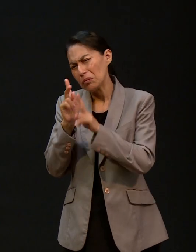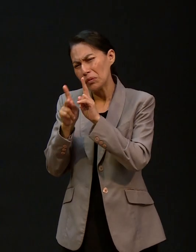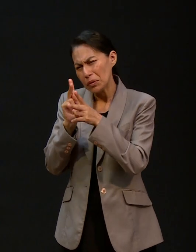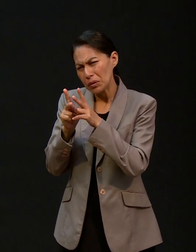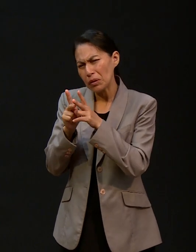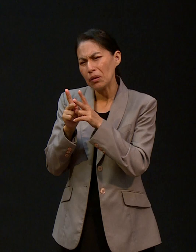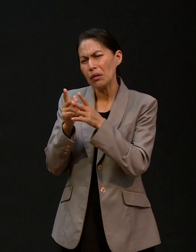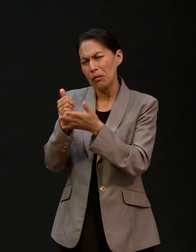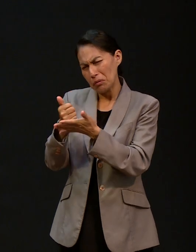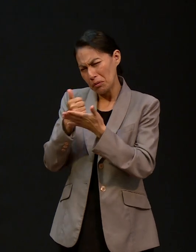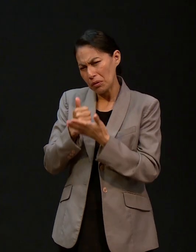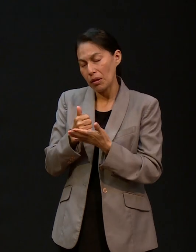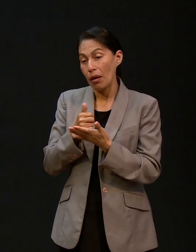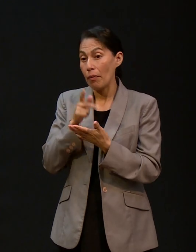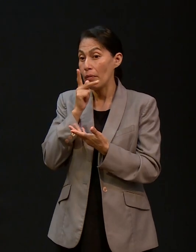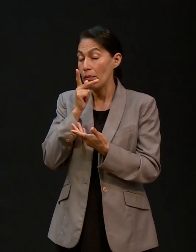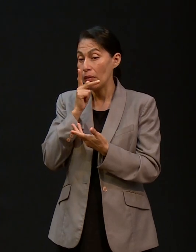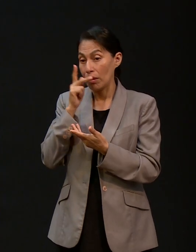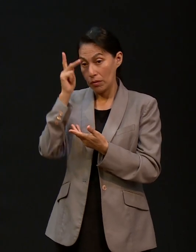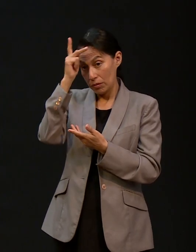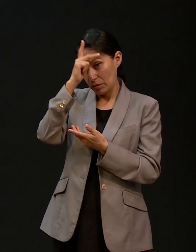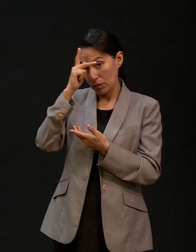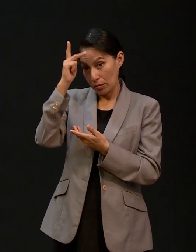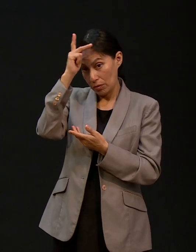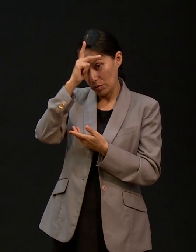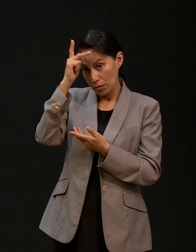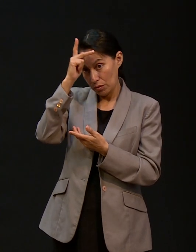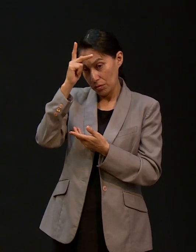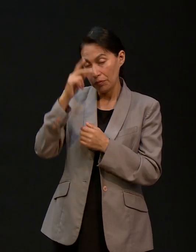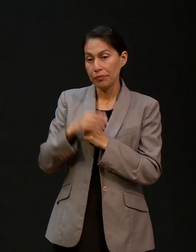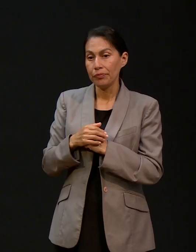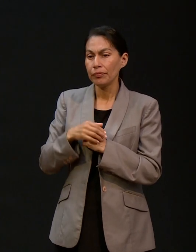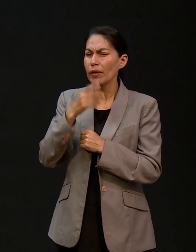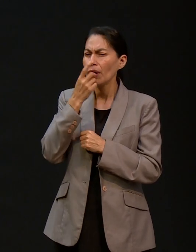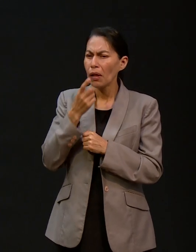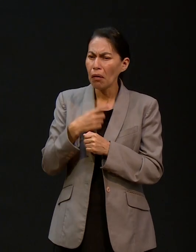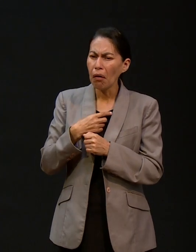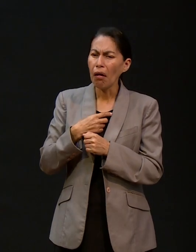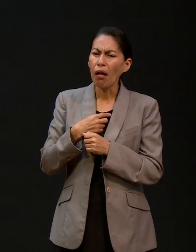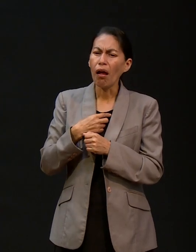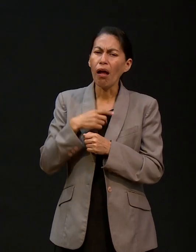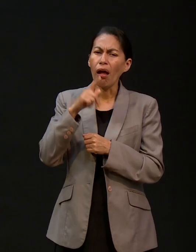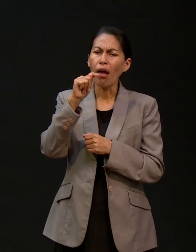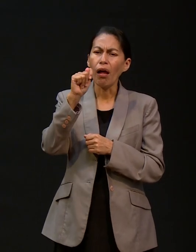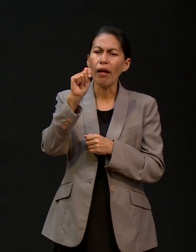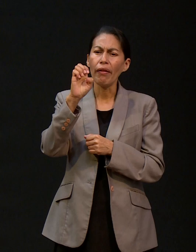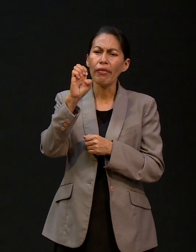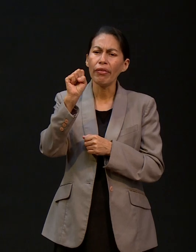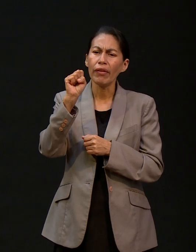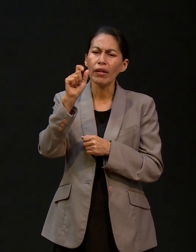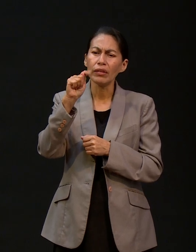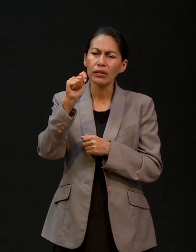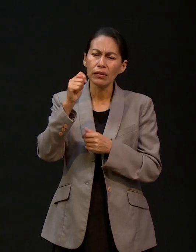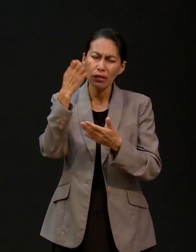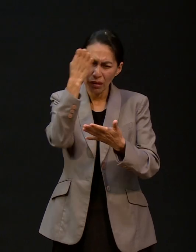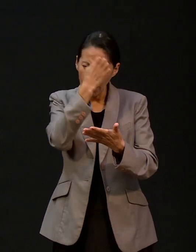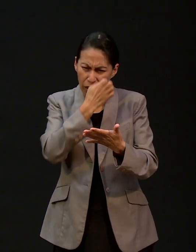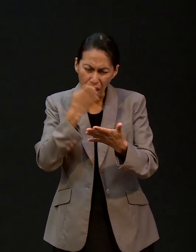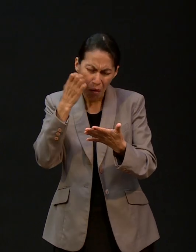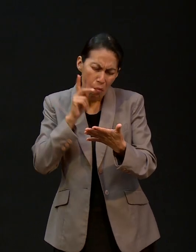pidiéndoles ayuda. Mi papá, él es psicólogo. Y luego, luego me dijo, no, vamos a hacer un test para